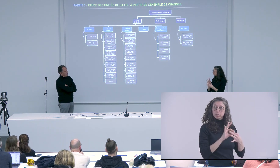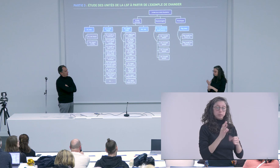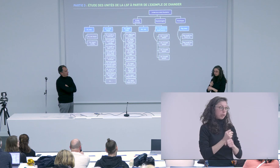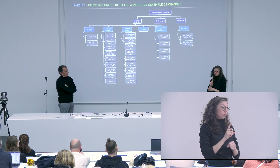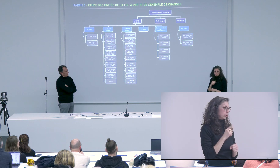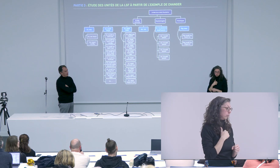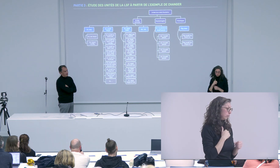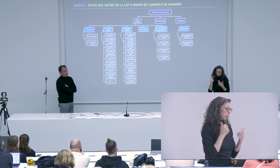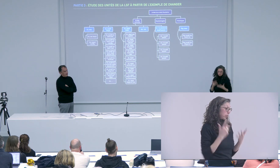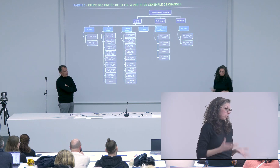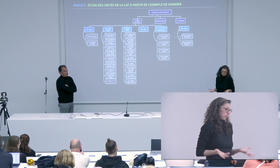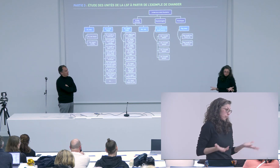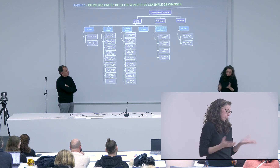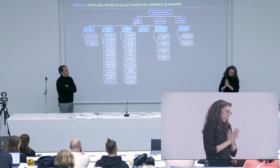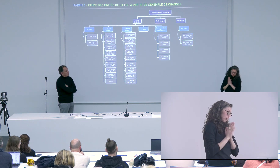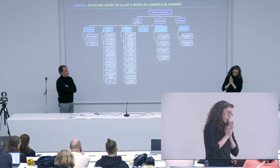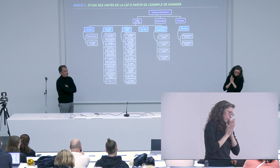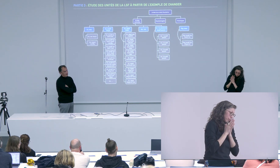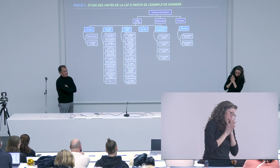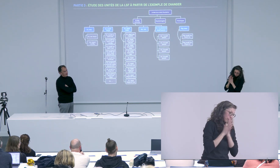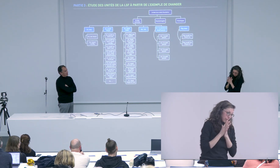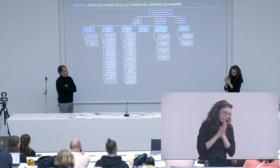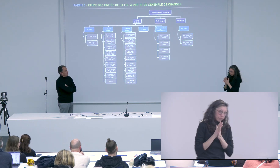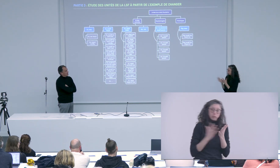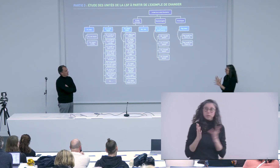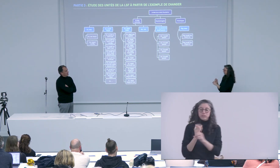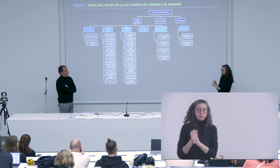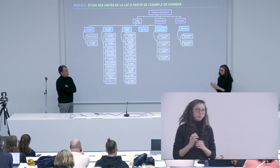je n'ai pas réussi à voir le coup de coeur pour les chiffres voilà